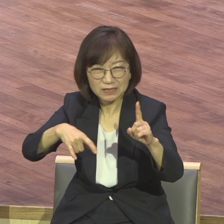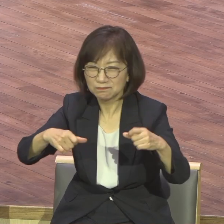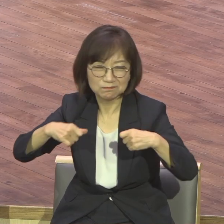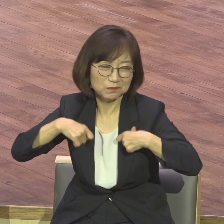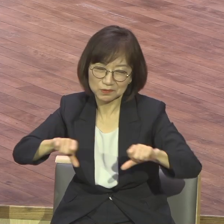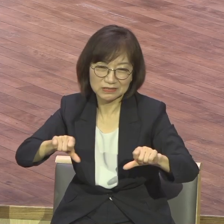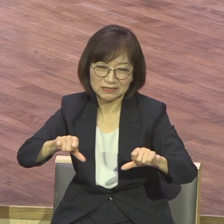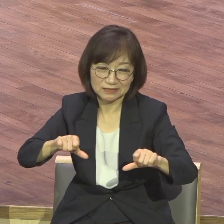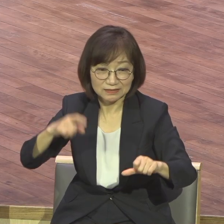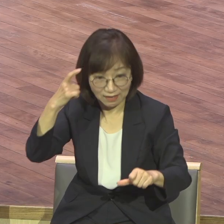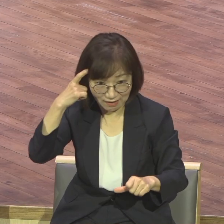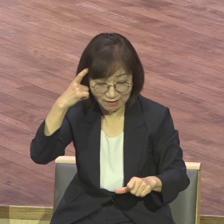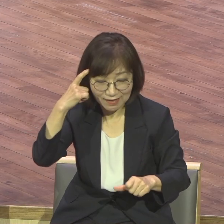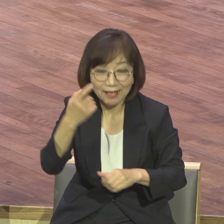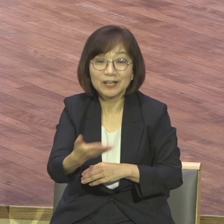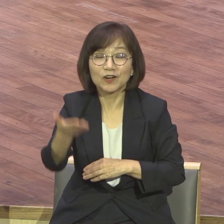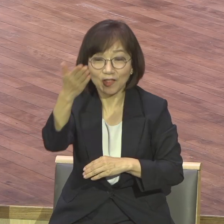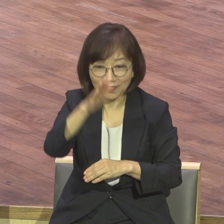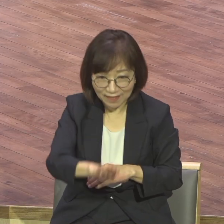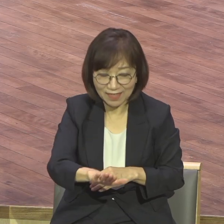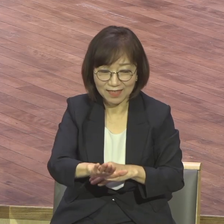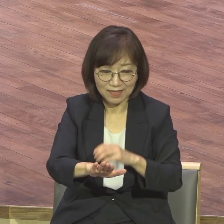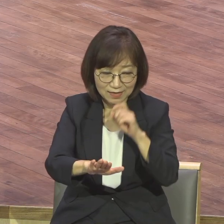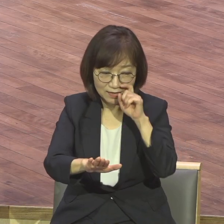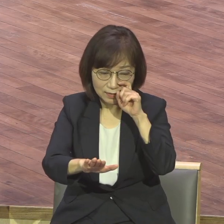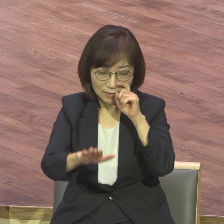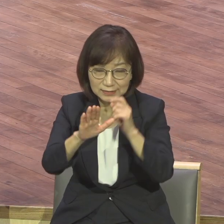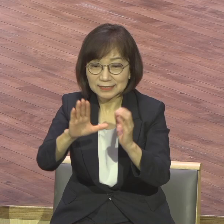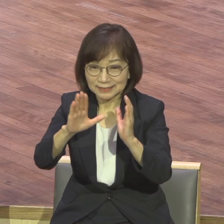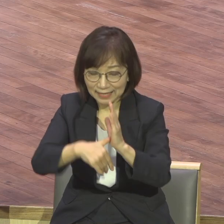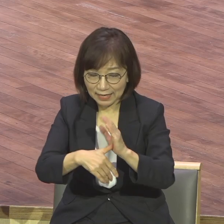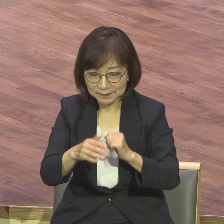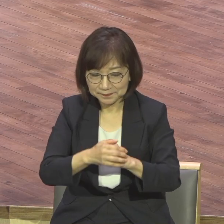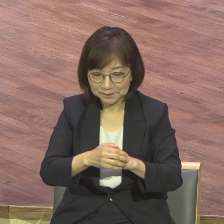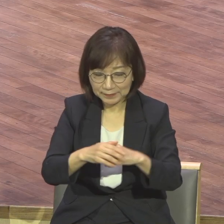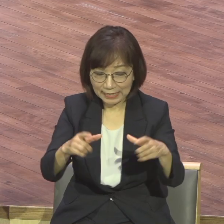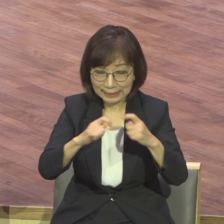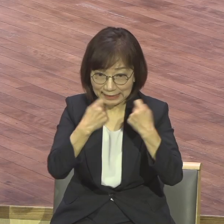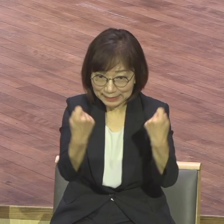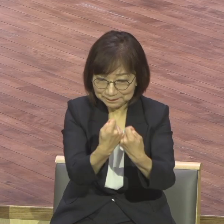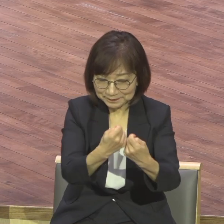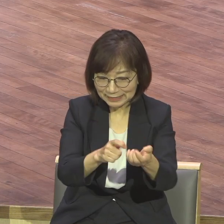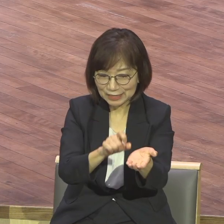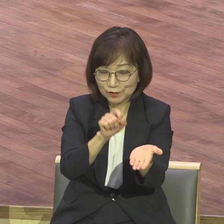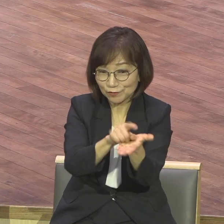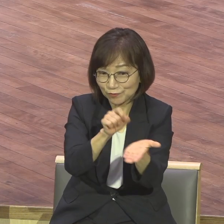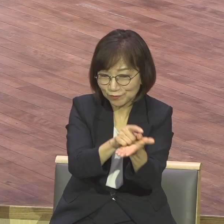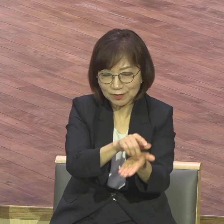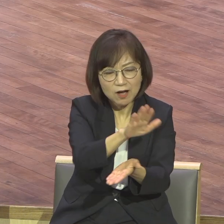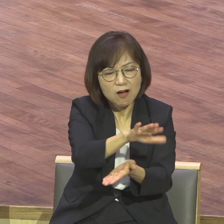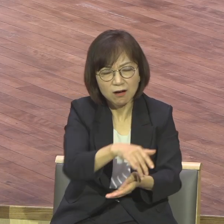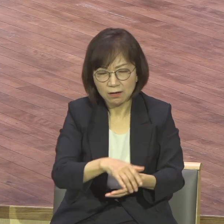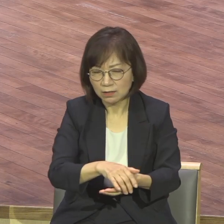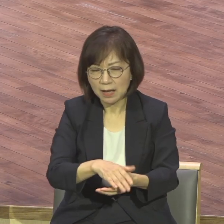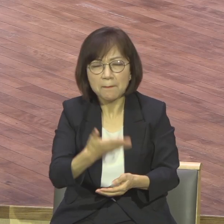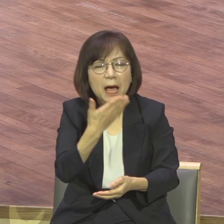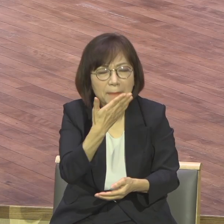순간에 그런데 토트넘이 선수들이 말했지요 계속해서 동기부여를 주었습니다